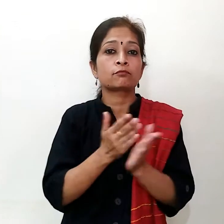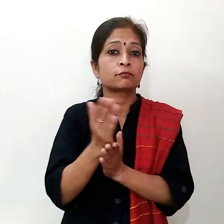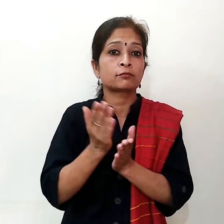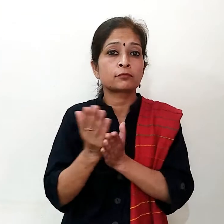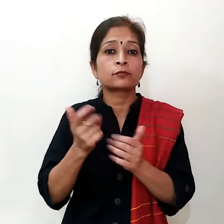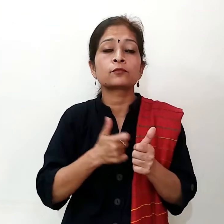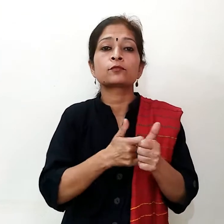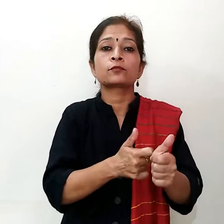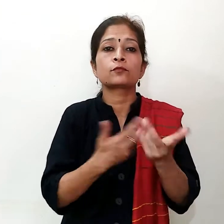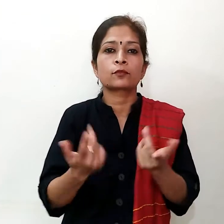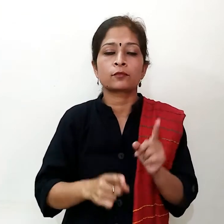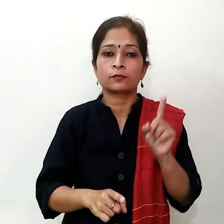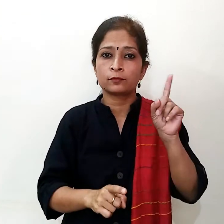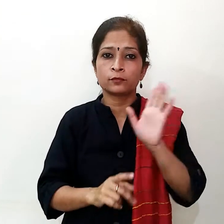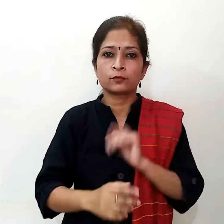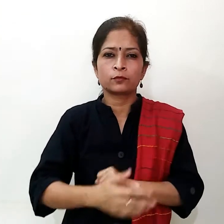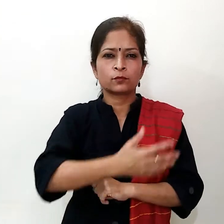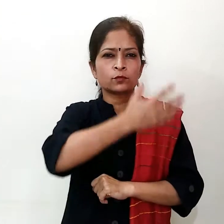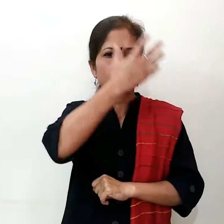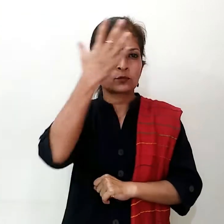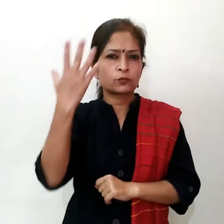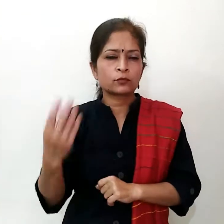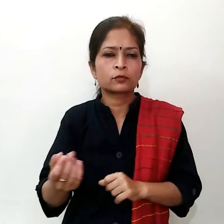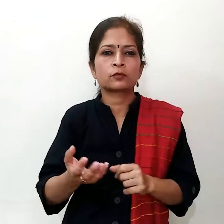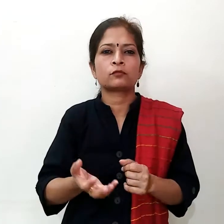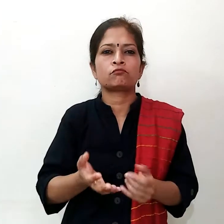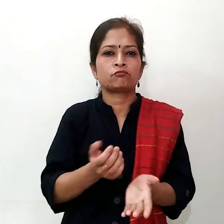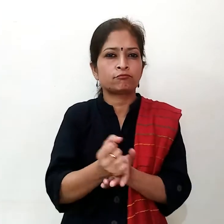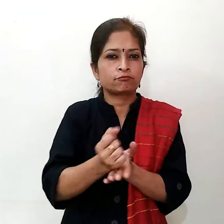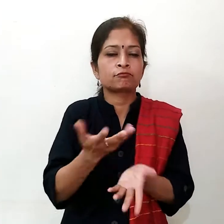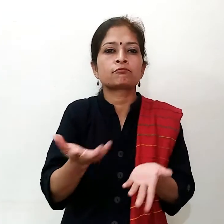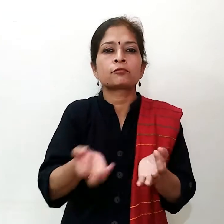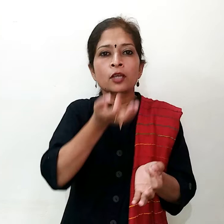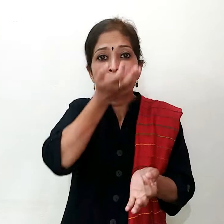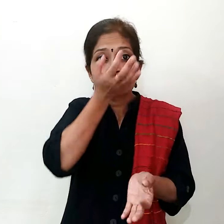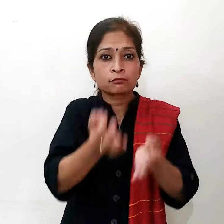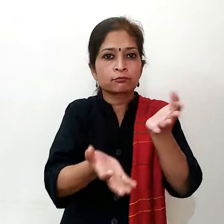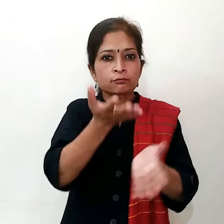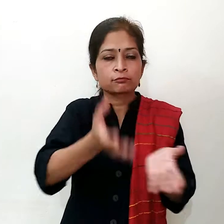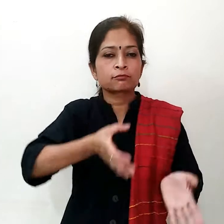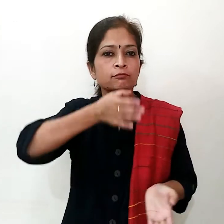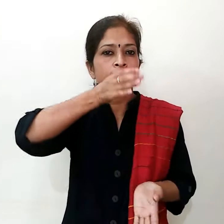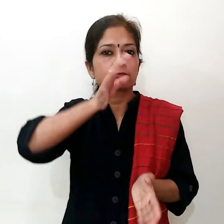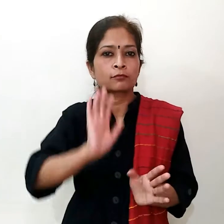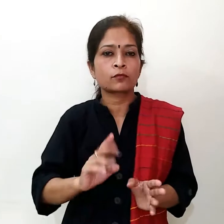सकते हैं, उसके लिए क्या-क्या हो भाई कर सकते हैं, पहला, जितना हो सके, दिन में